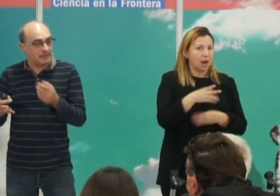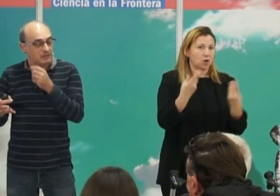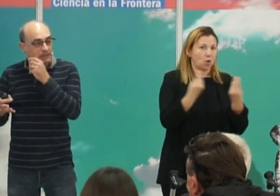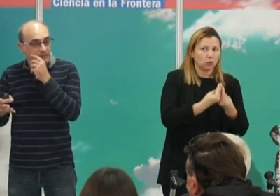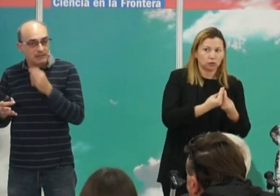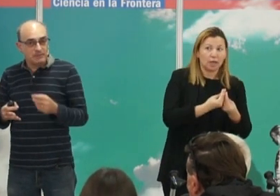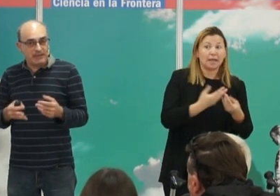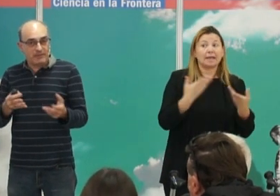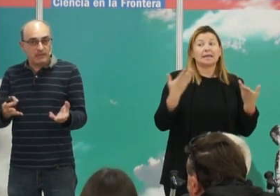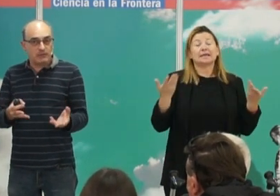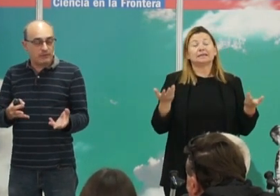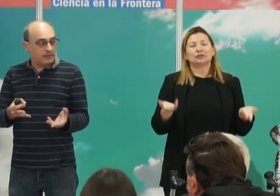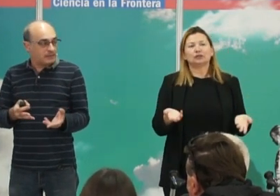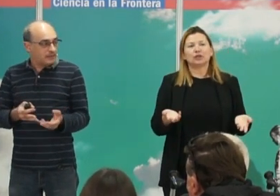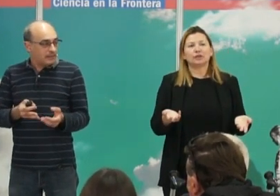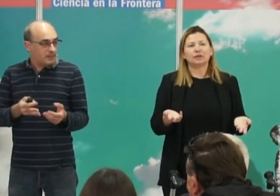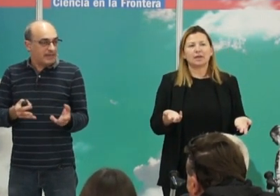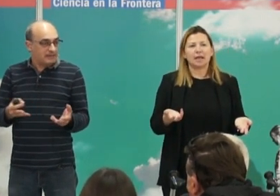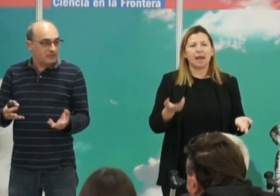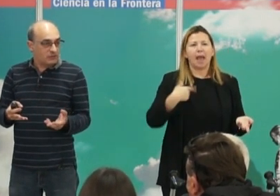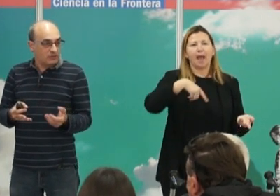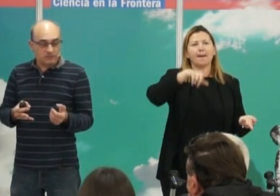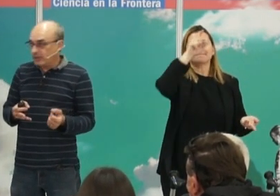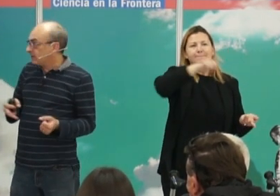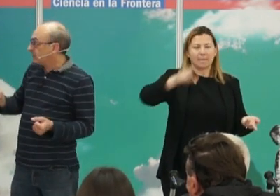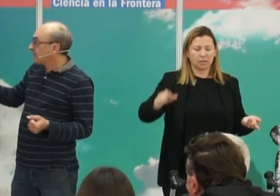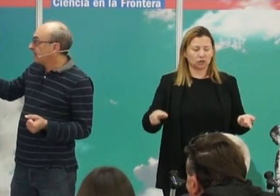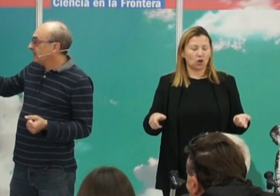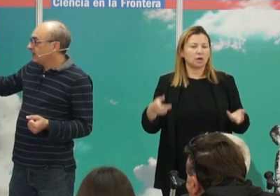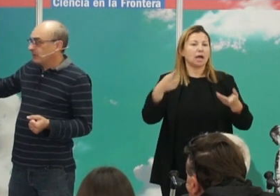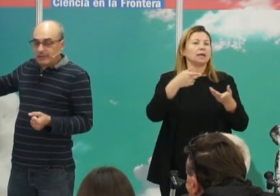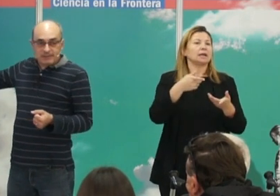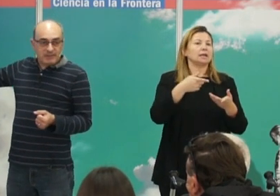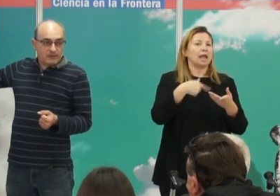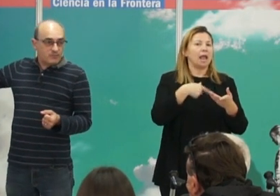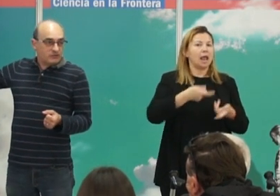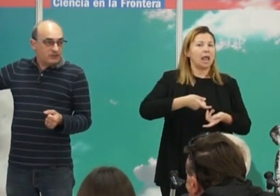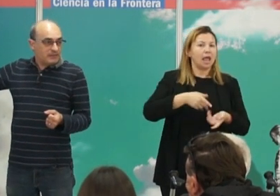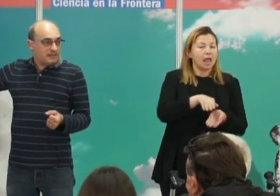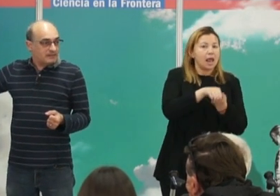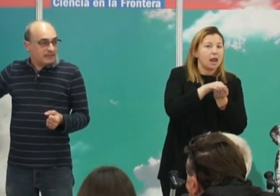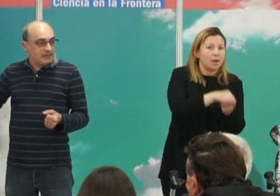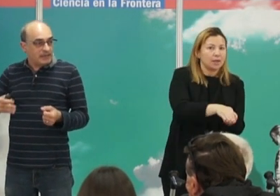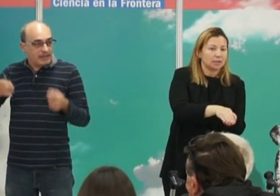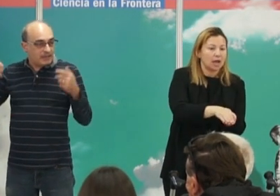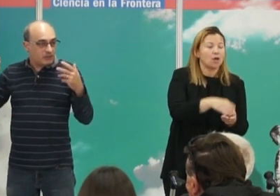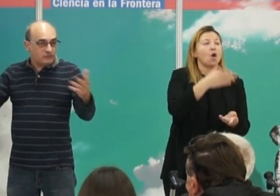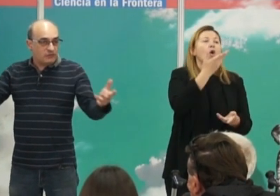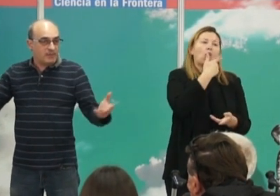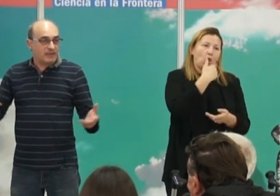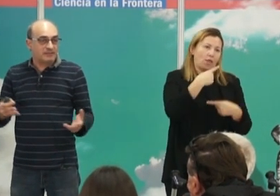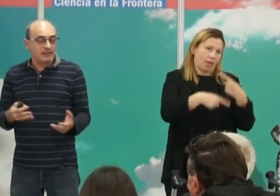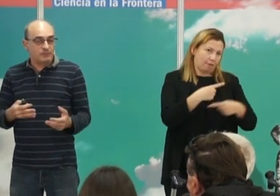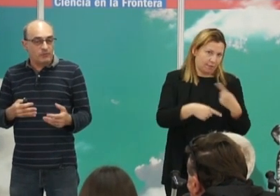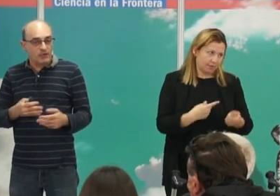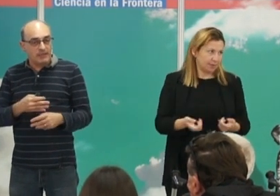habían enterrado parecían conocer el parentesco de los muertos. Una interpretación posible es que la llegada de los